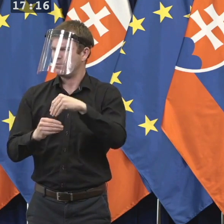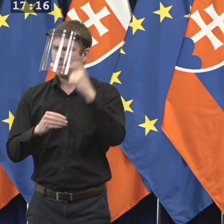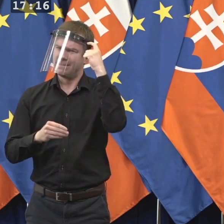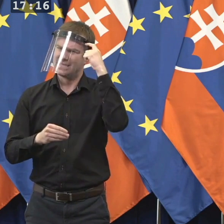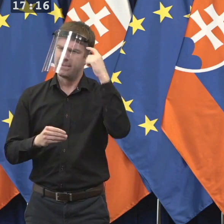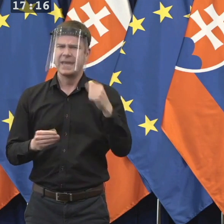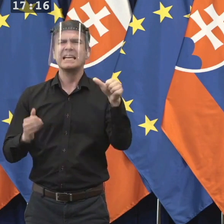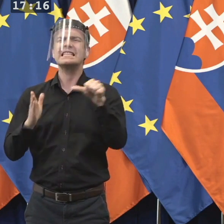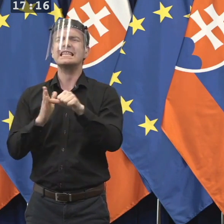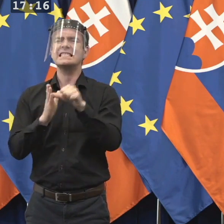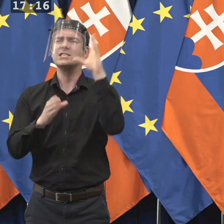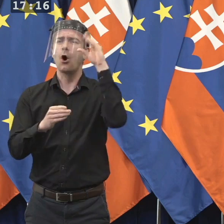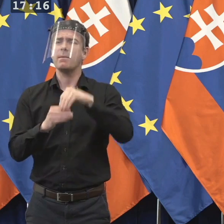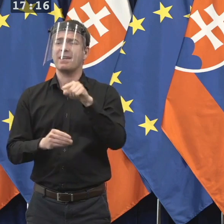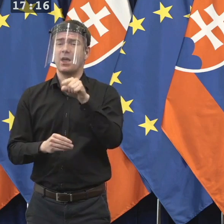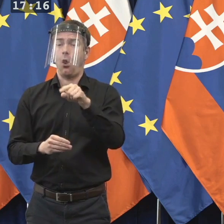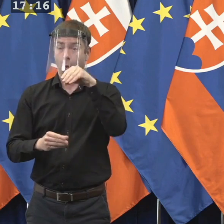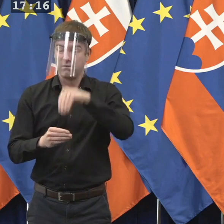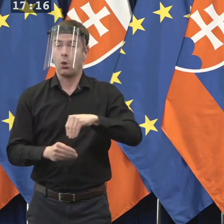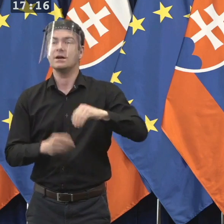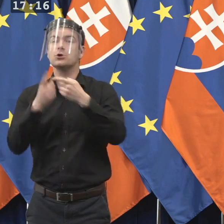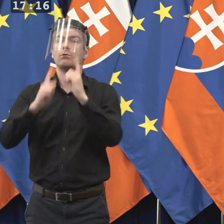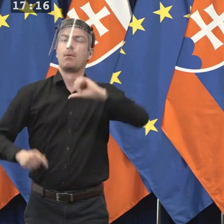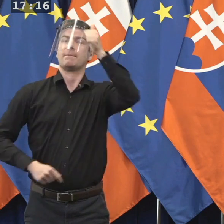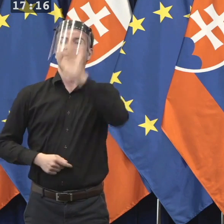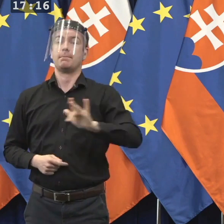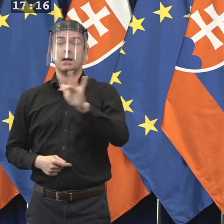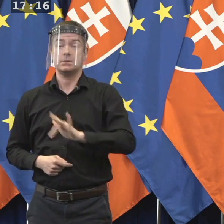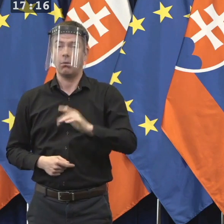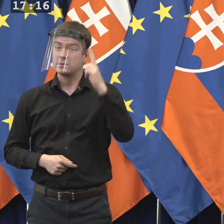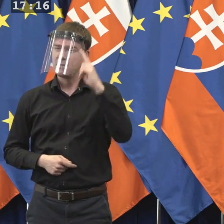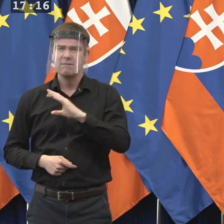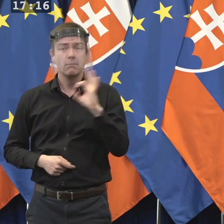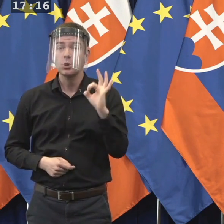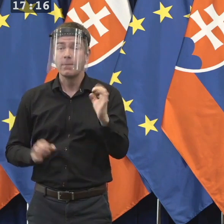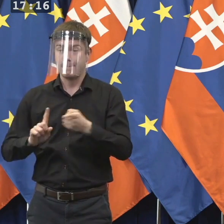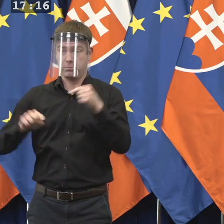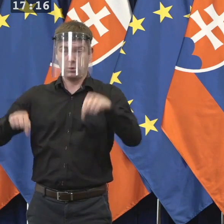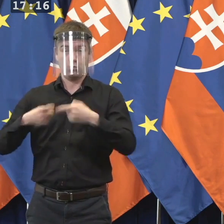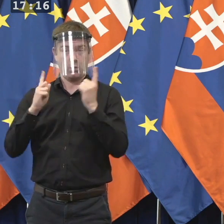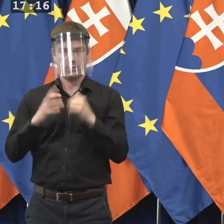parametri sme najúspešnejší. Áno, ešte raz, toto obmedzenie prináša aj nie